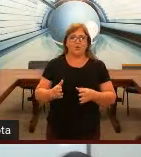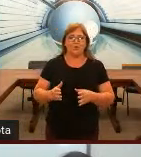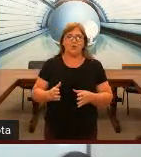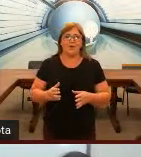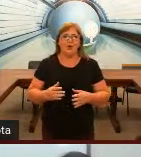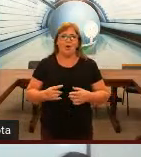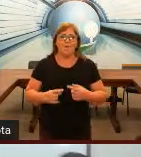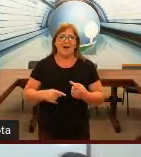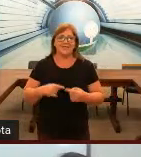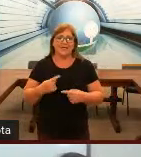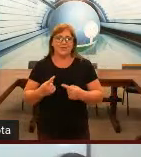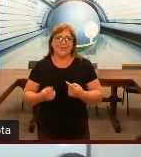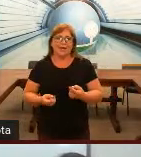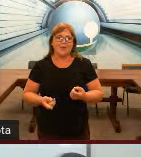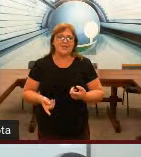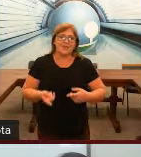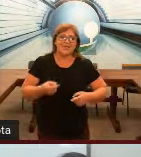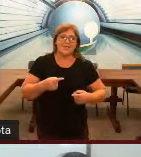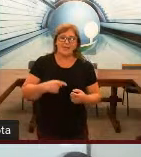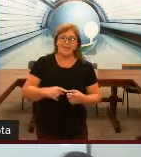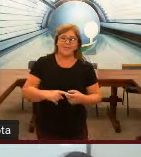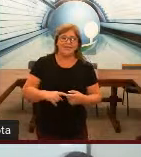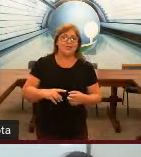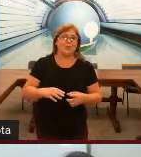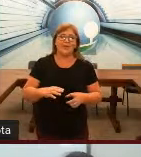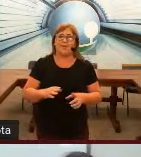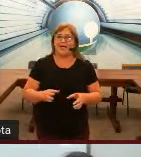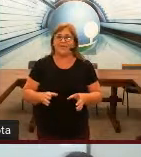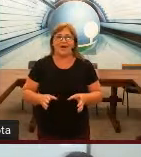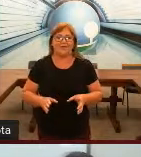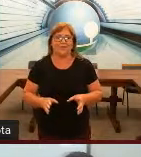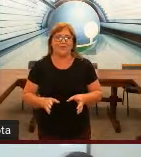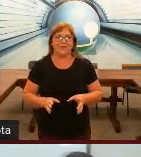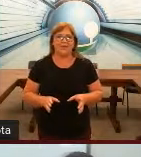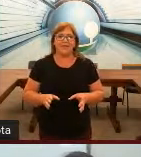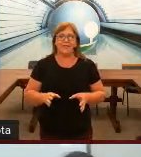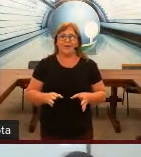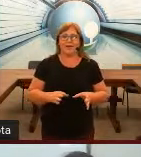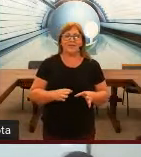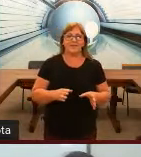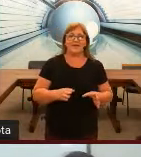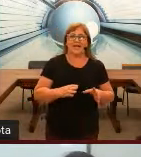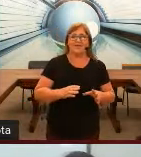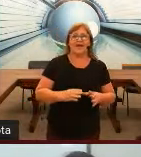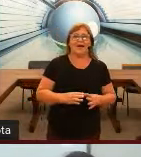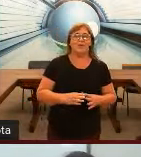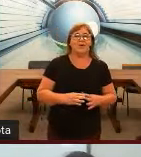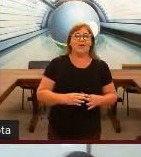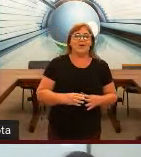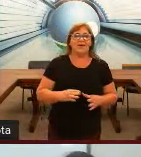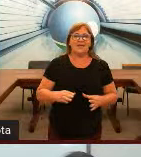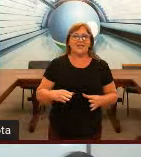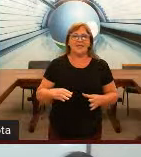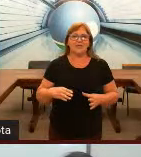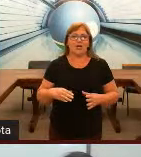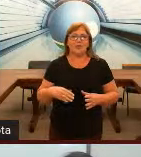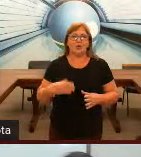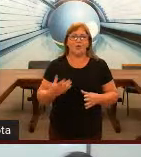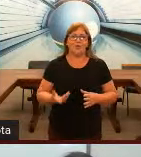-mudo. Com o passar do tempo, eles perceberam que esse nome não era viável, que não era assim, que estava errado, e essa escola mudou para o